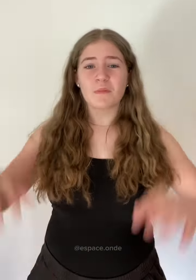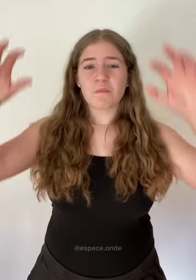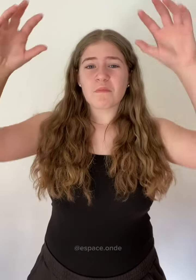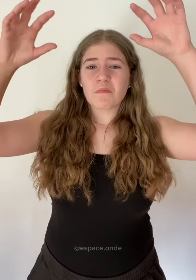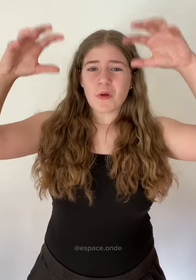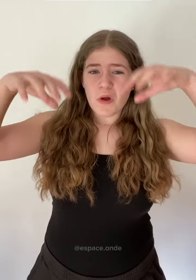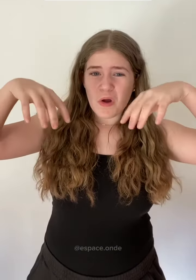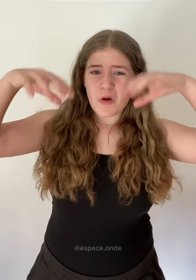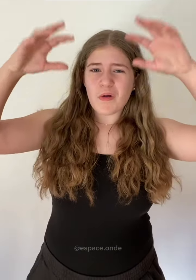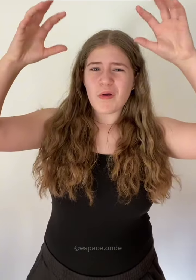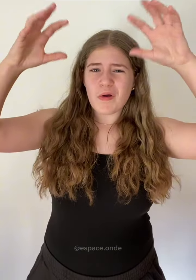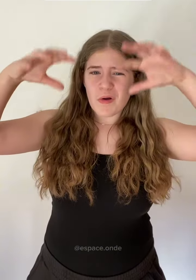Pluie.